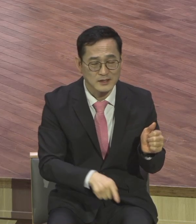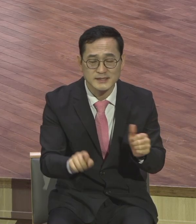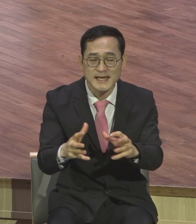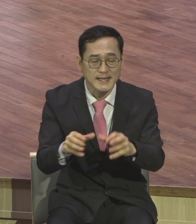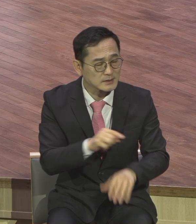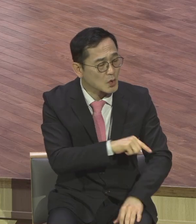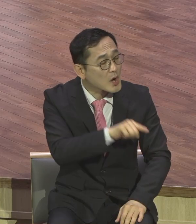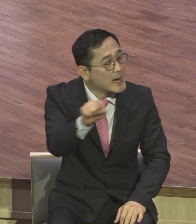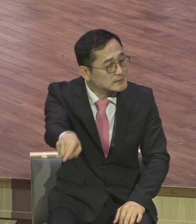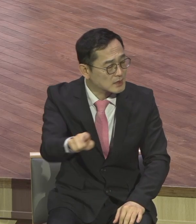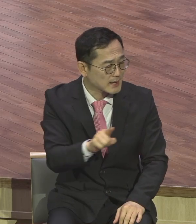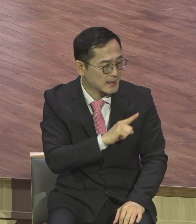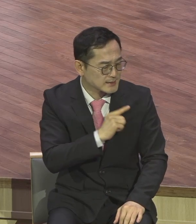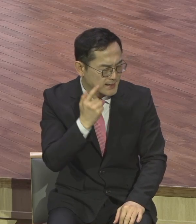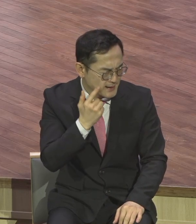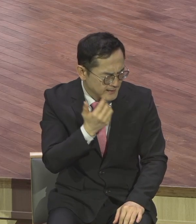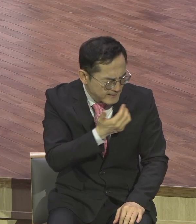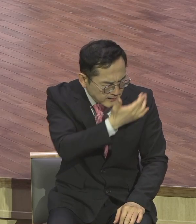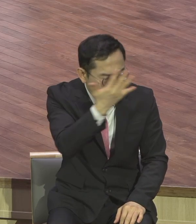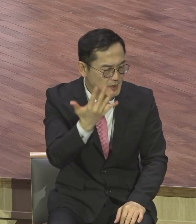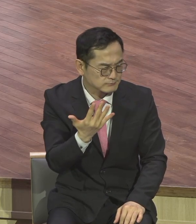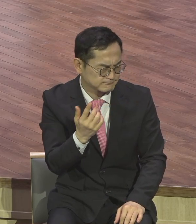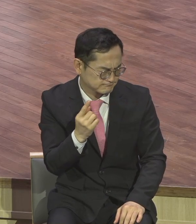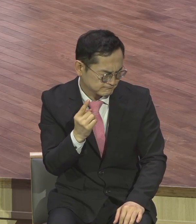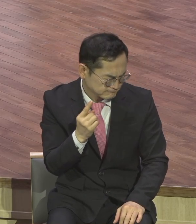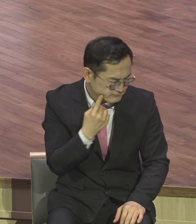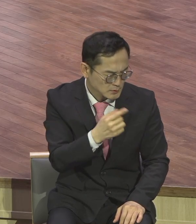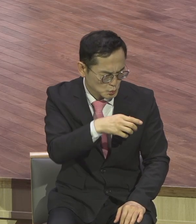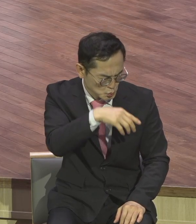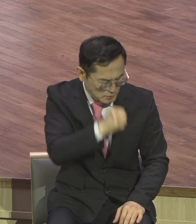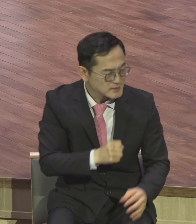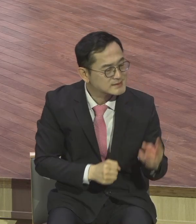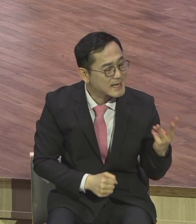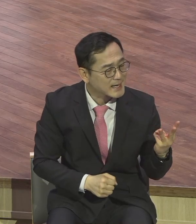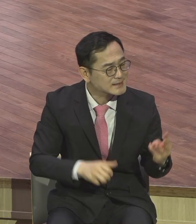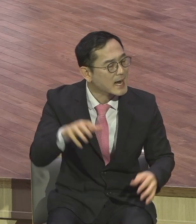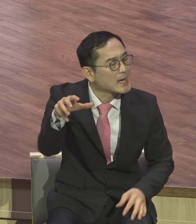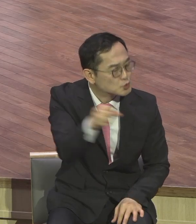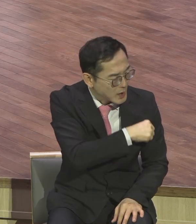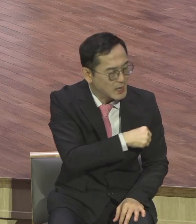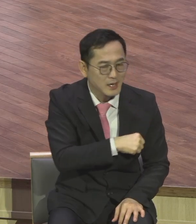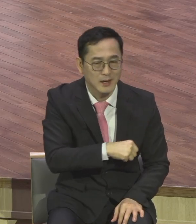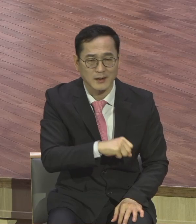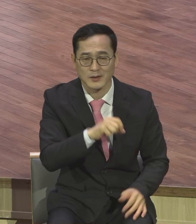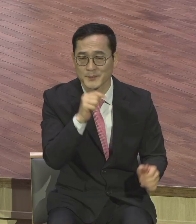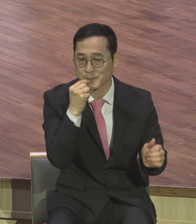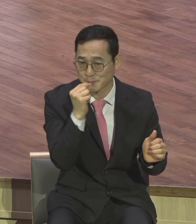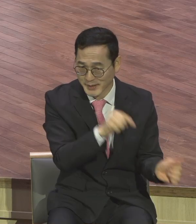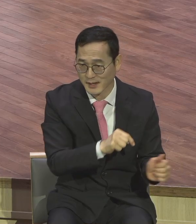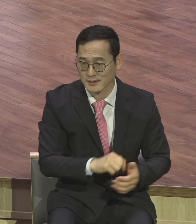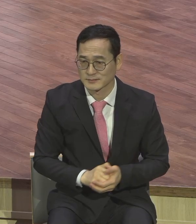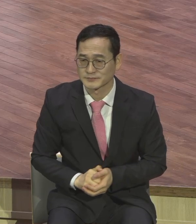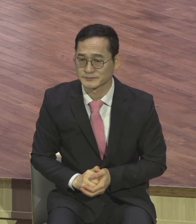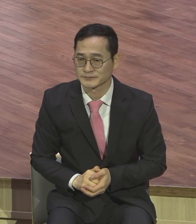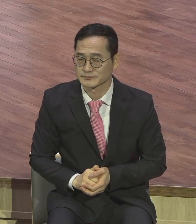아름다운 그 세 가지를 그렇게 가지고 오라고 명령했습니다. 그래서 천사장